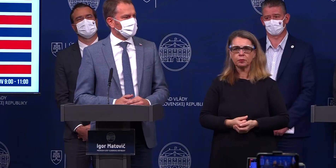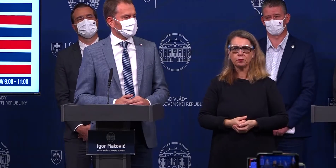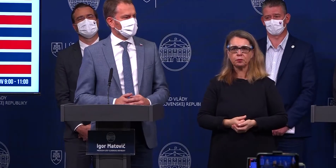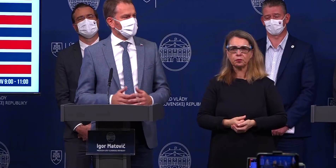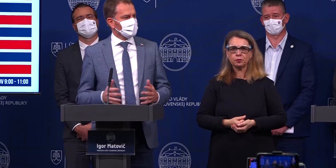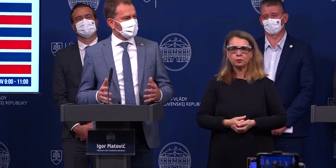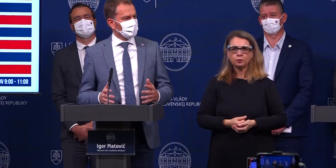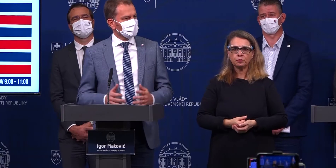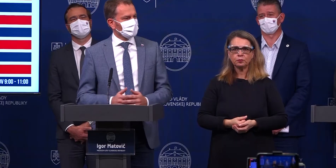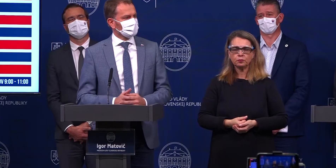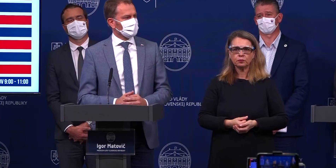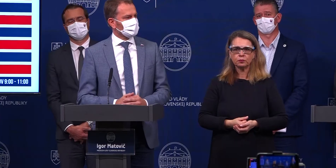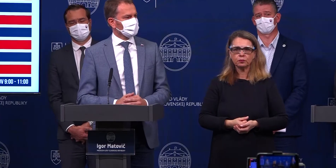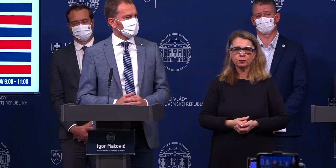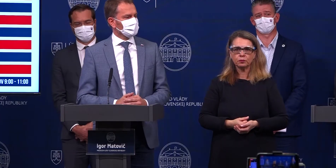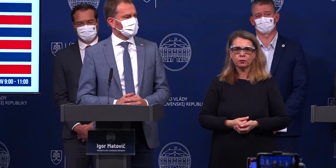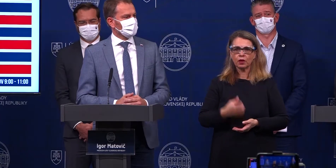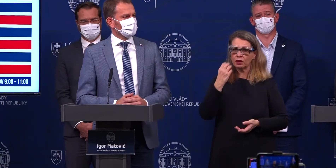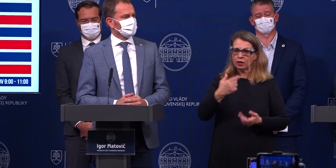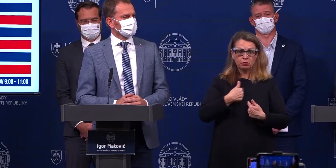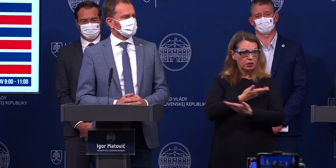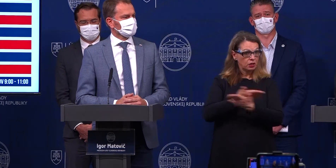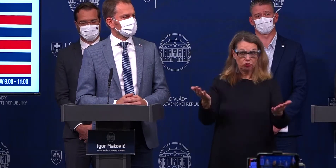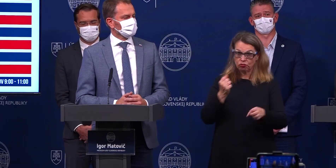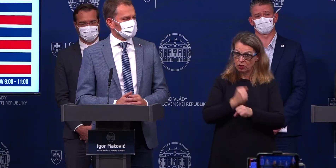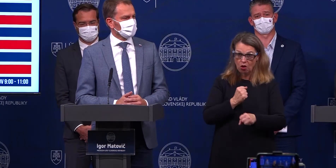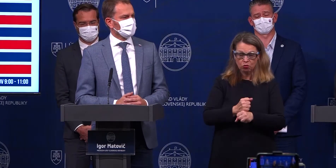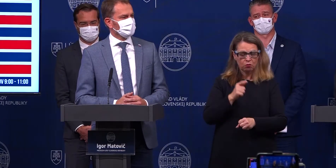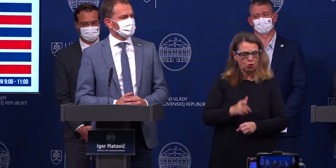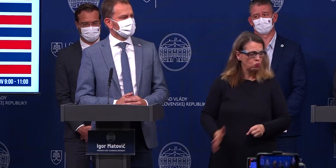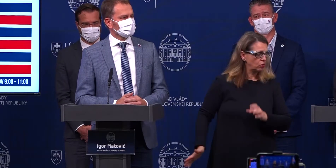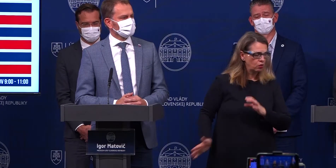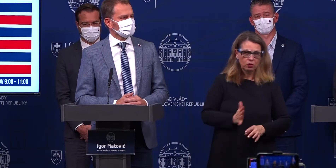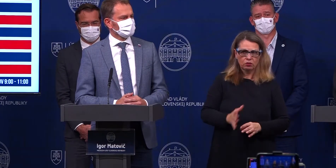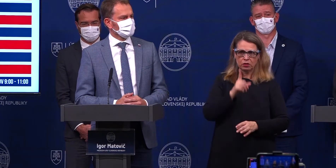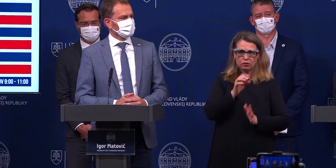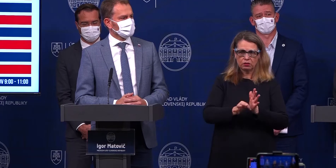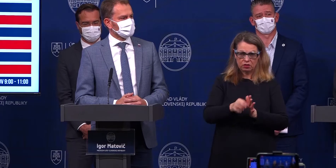A že keď nenaberieme odvahu, tak budeme tu mať armagedon. To sú tliachaniny.